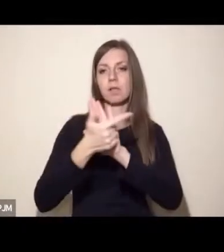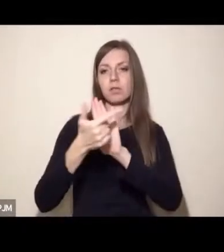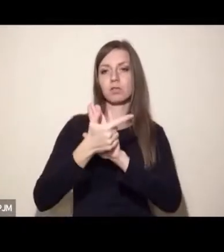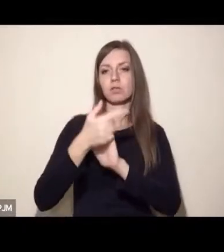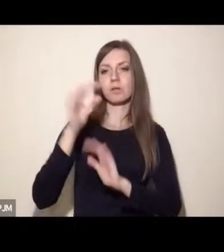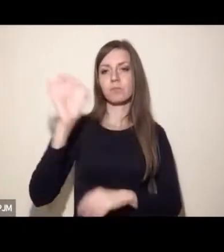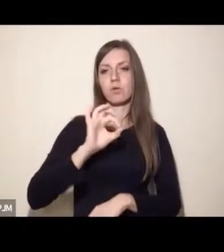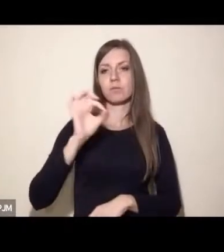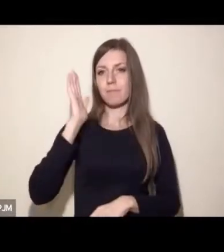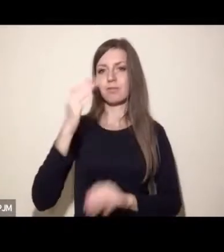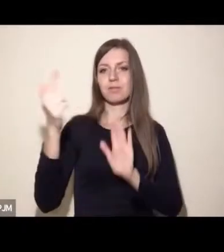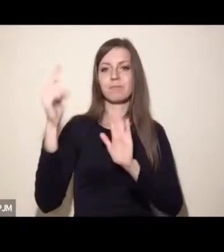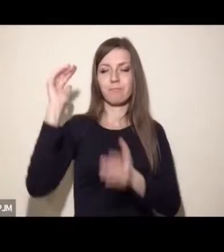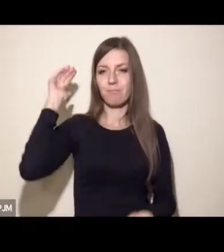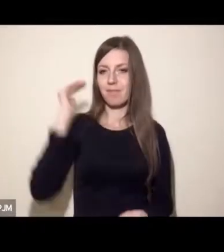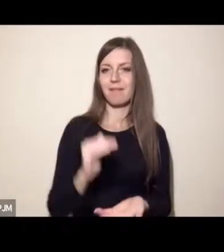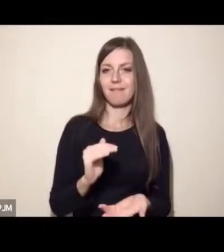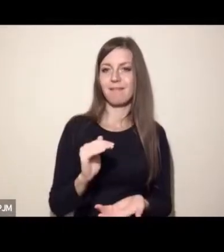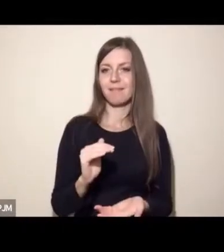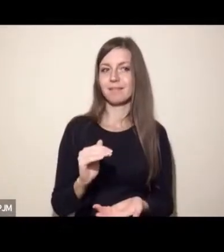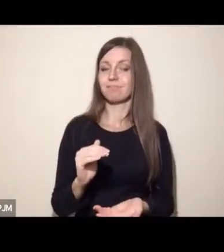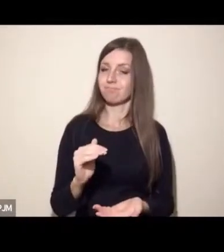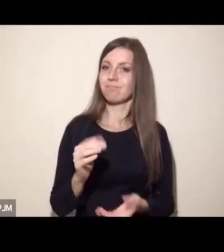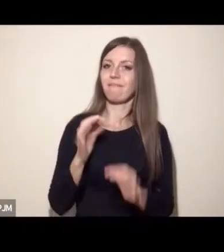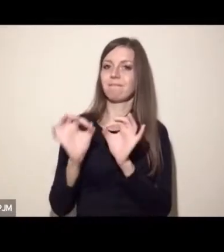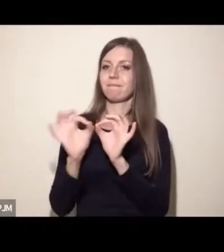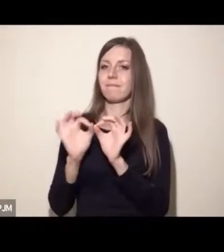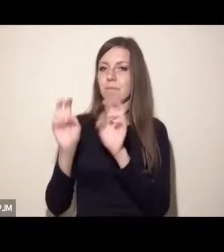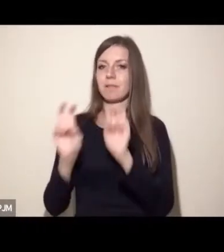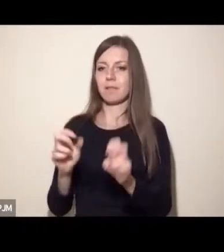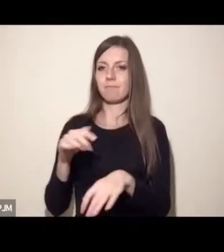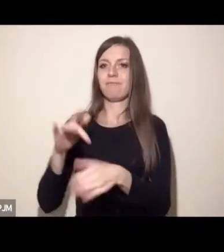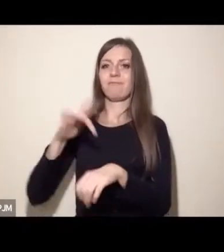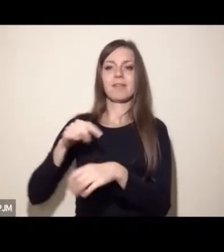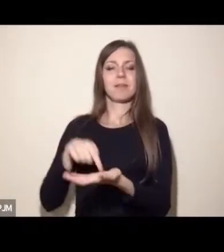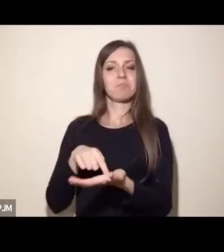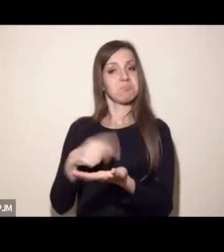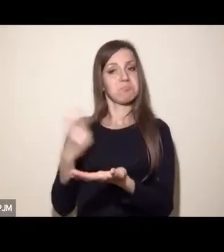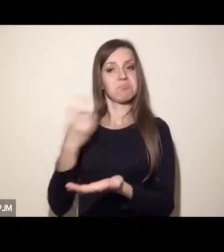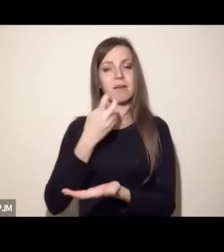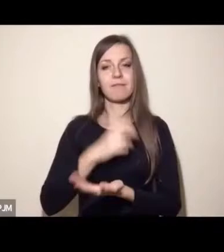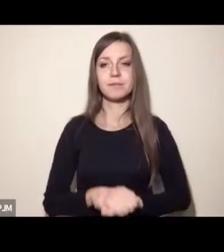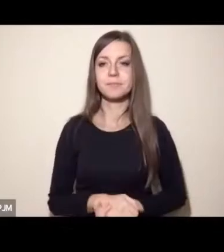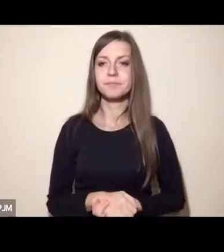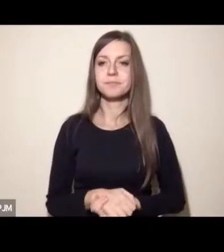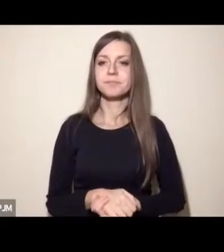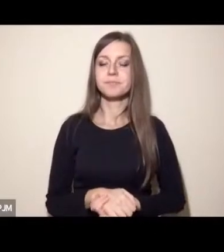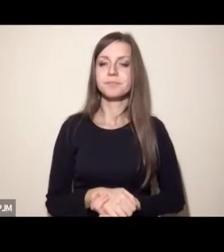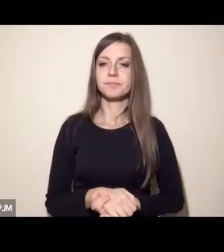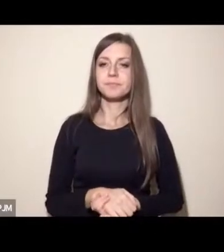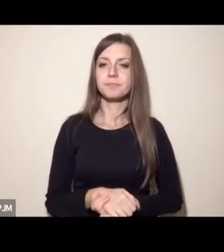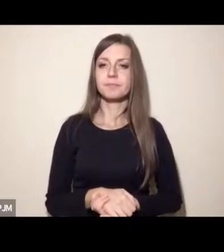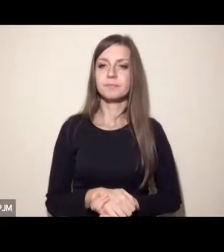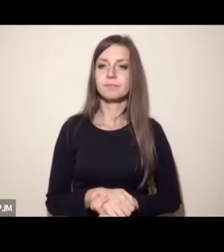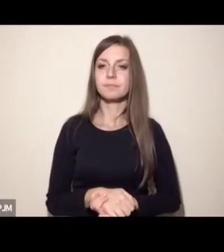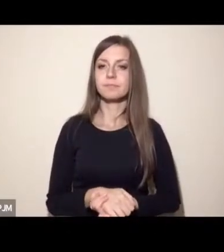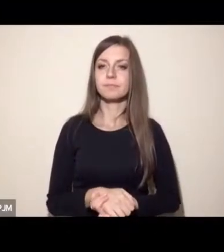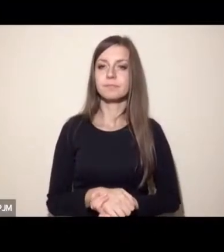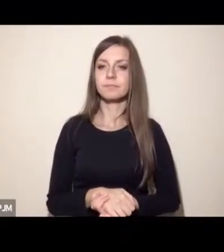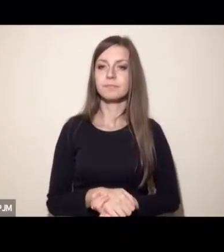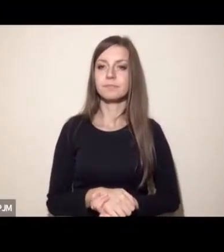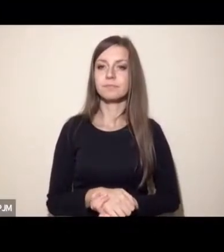Tym, co również jest wykorzystywane przeciwko zmianom, jest troska,